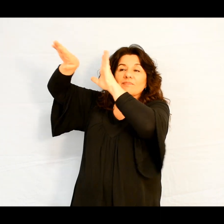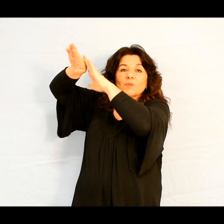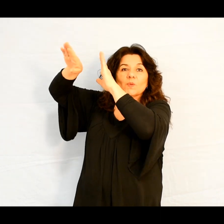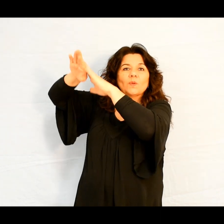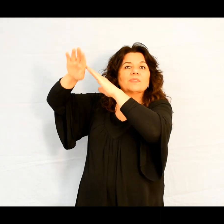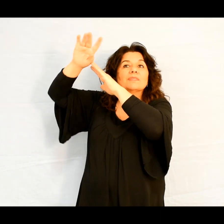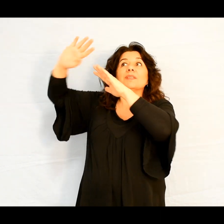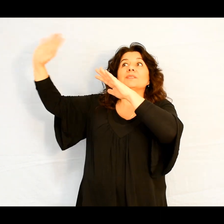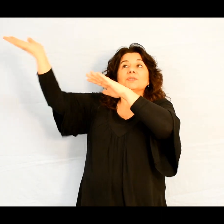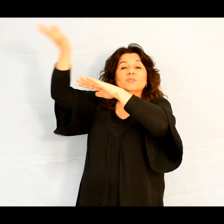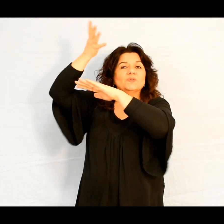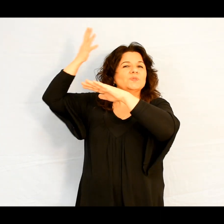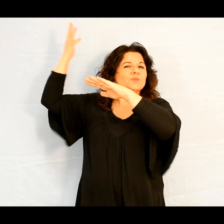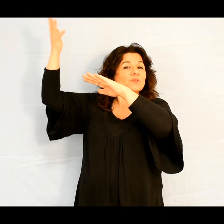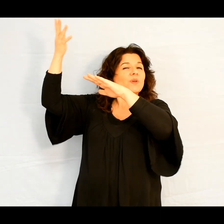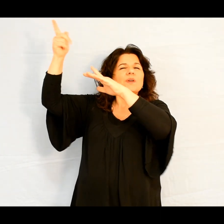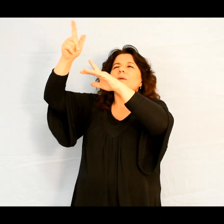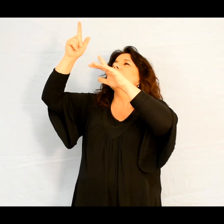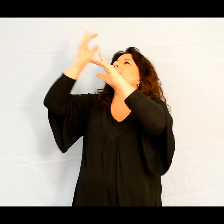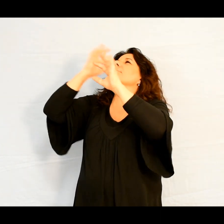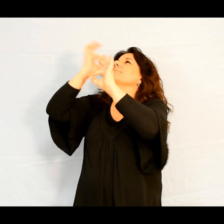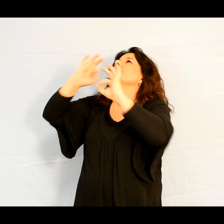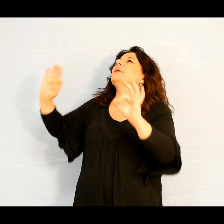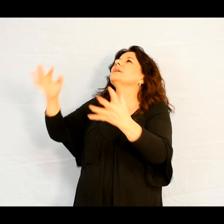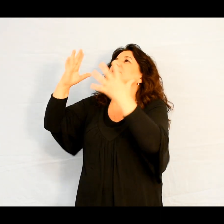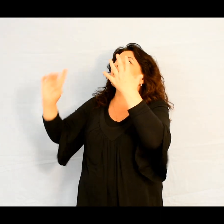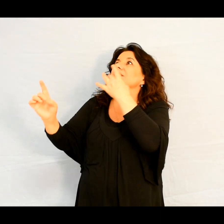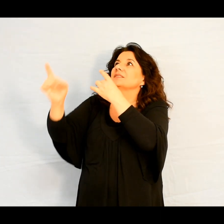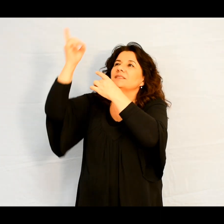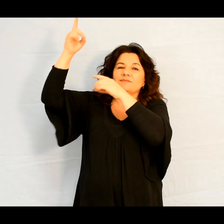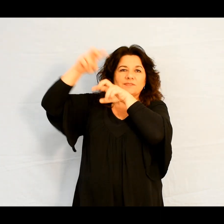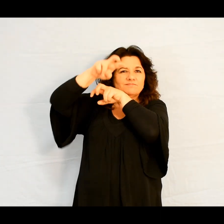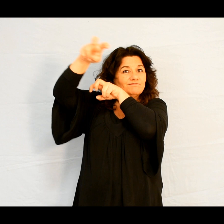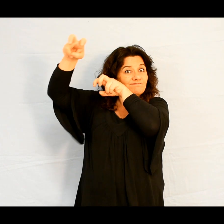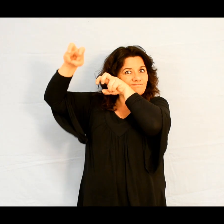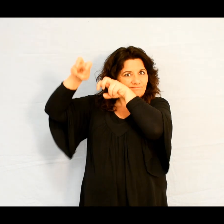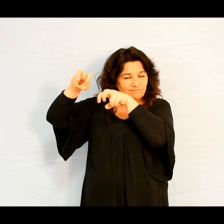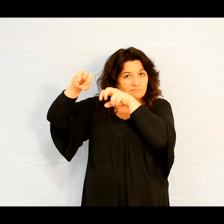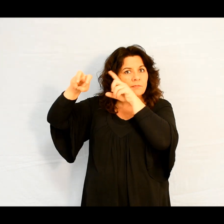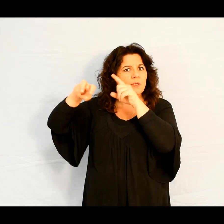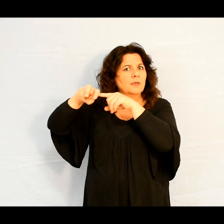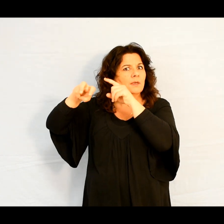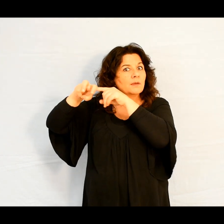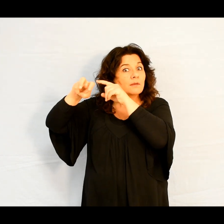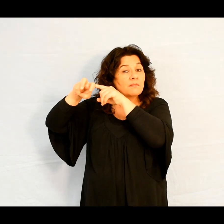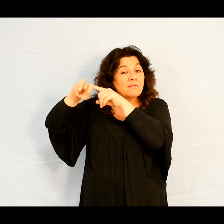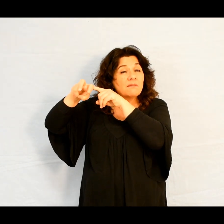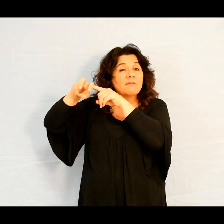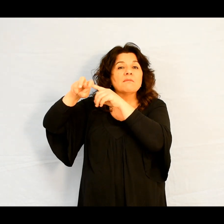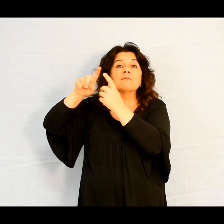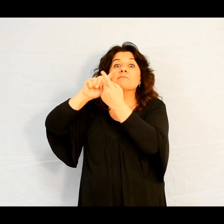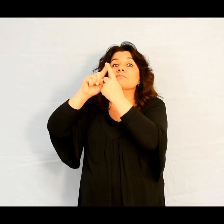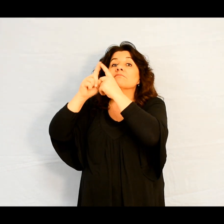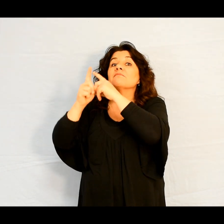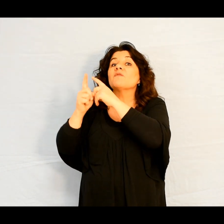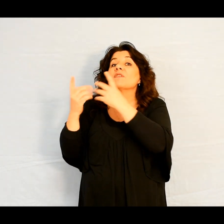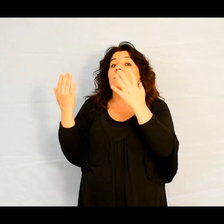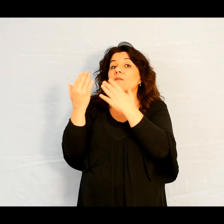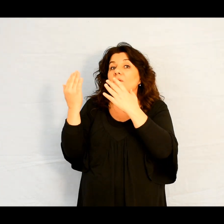Et il est devenu bien supérieur aux anges, dans la mesure même où il a reçu